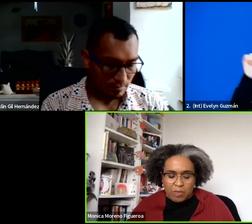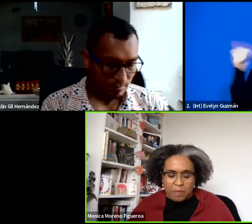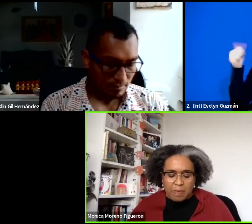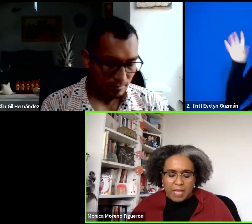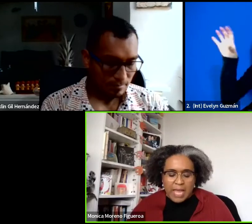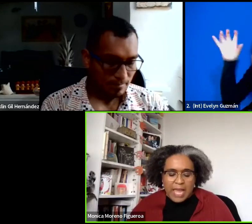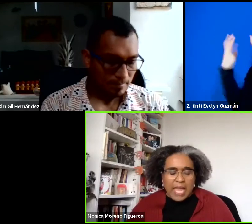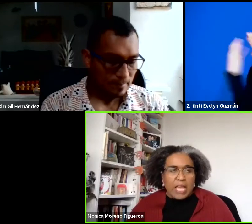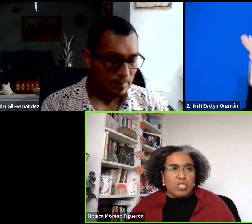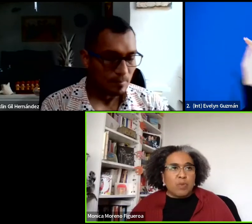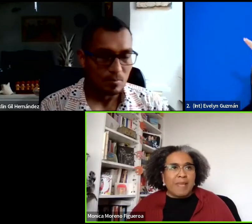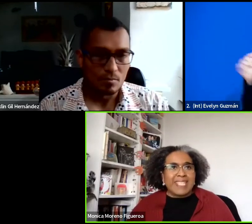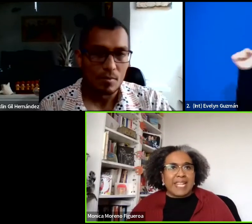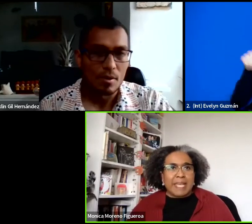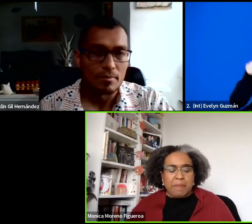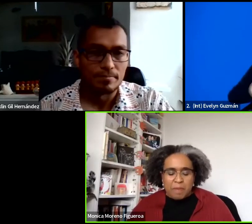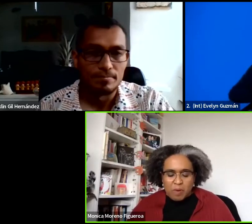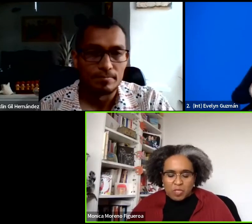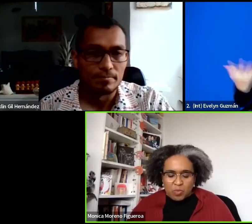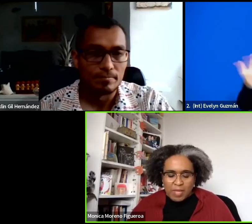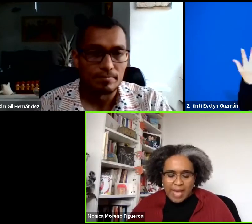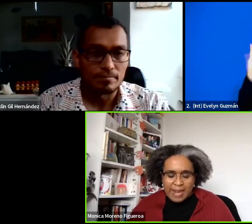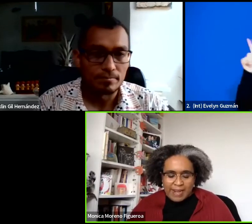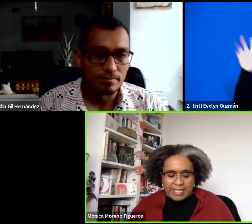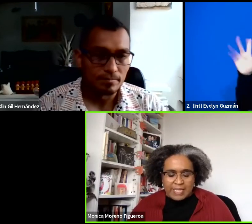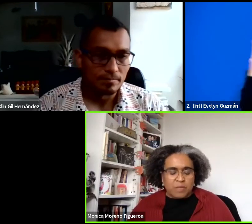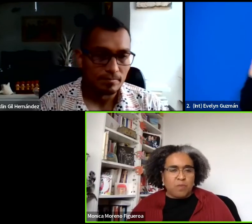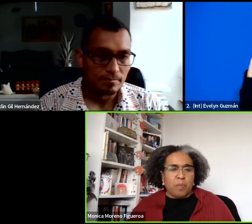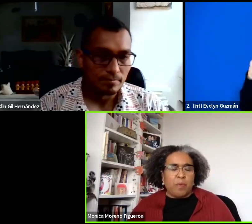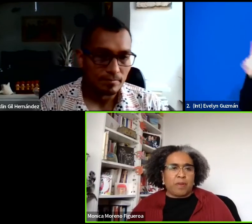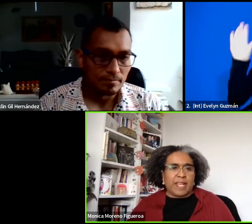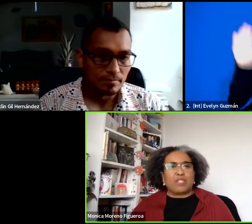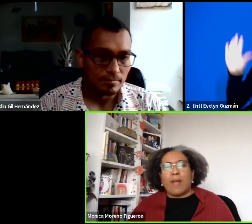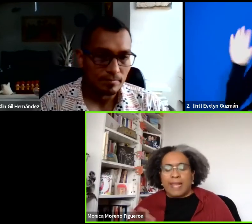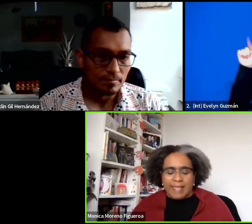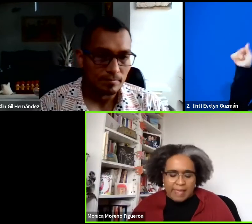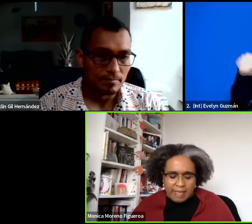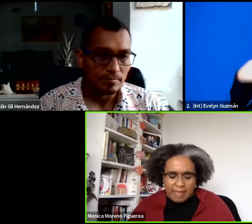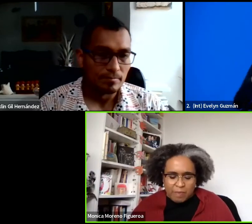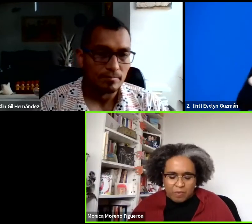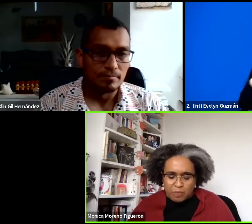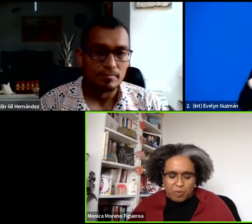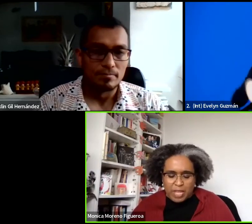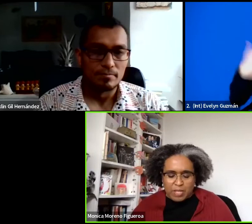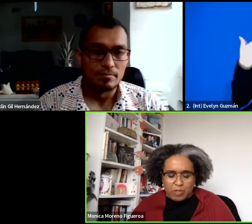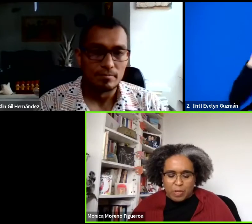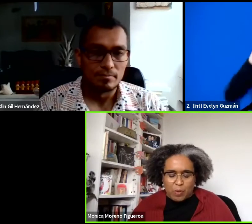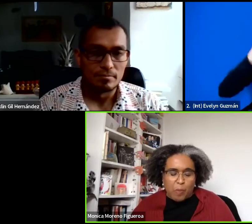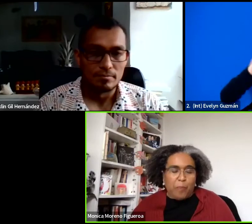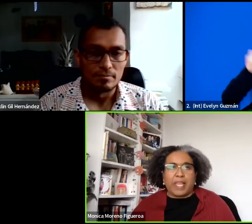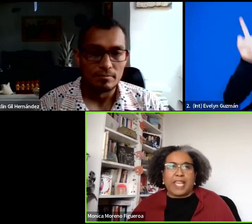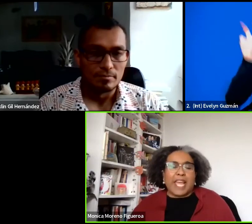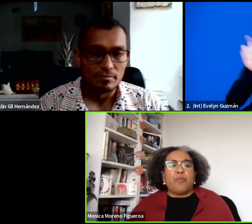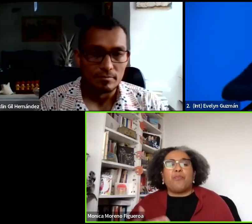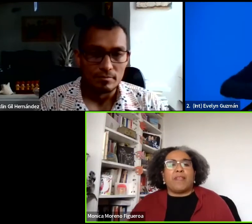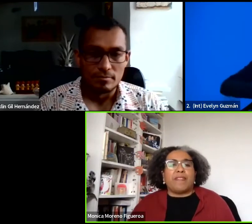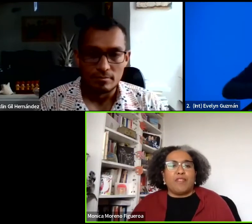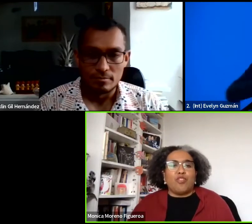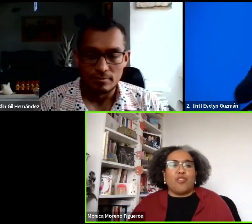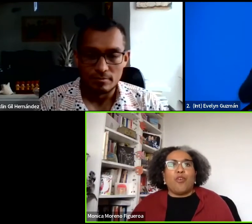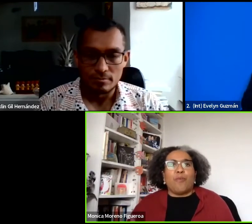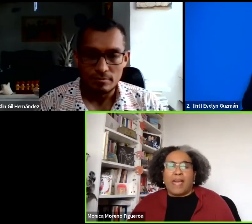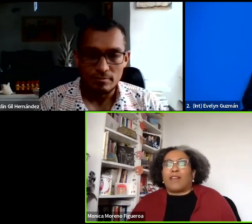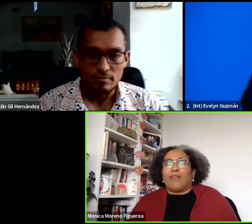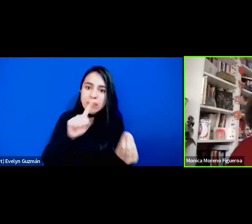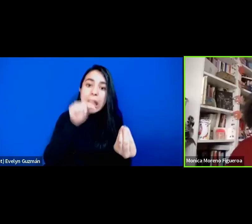Reino Unido. Yo me acerqué primero a estudiar el racismo por casualidad, digamos, porque, o porque ya no pude